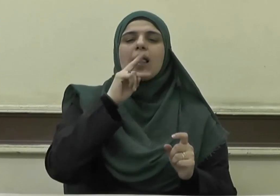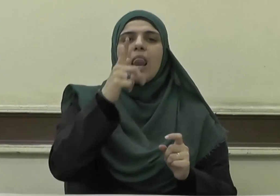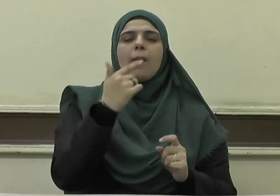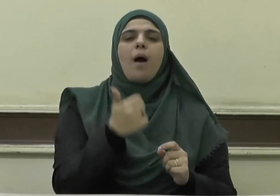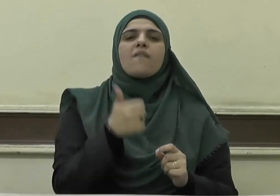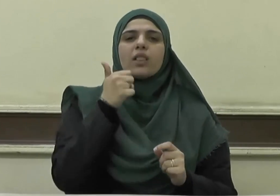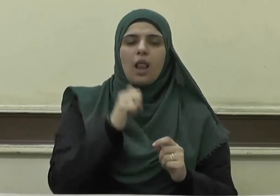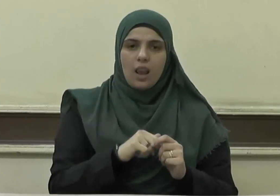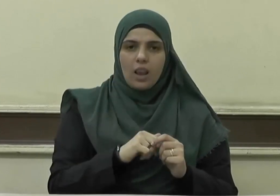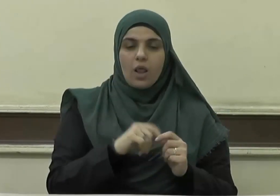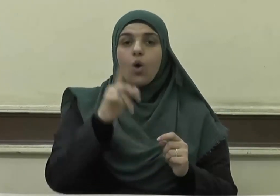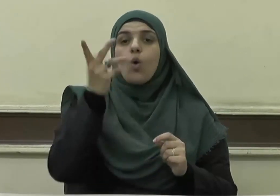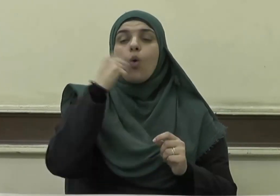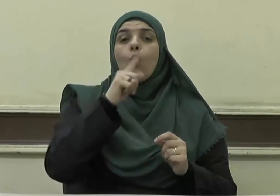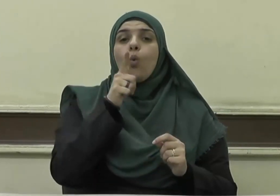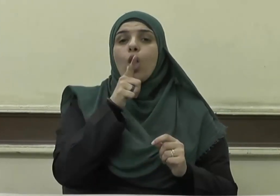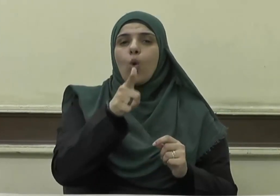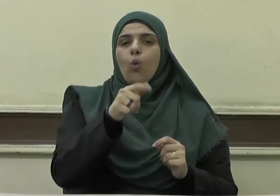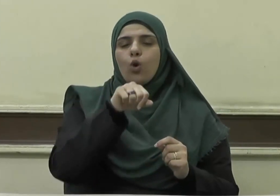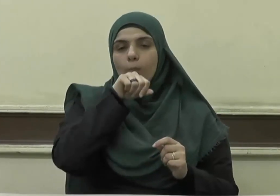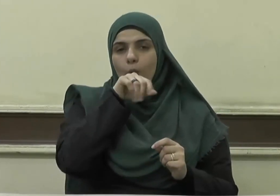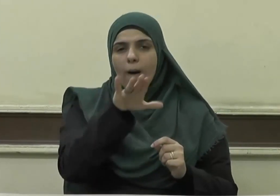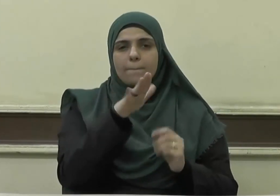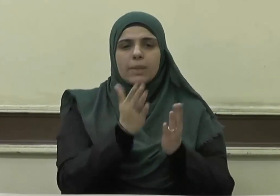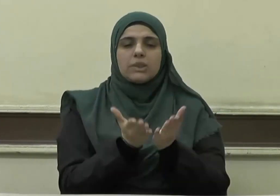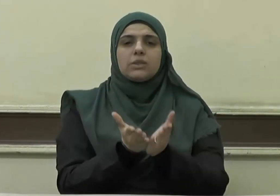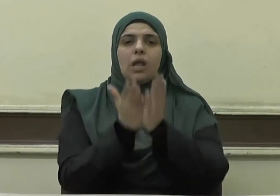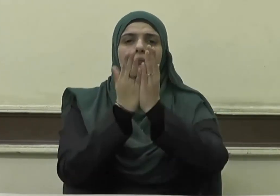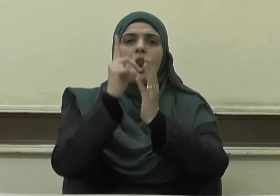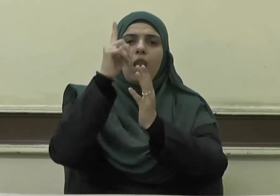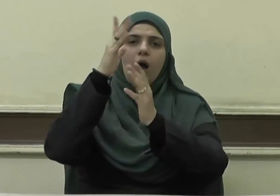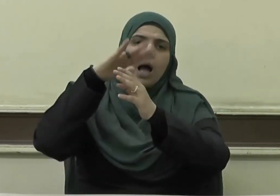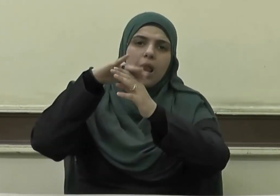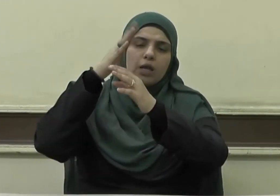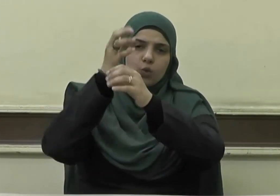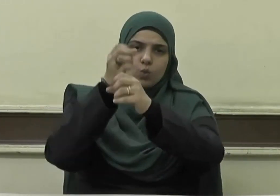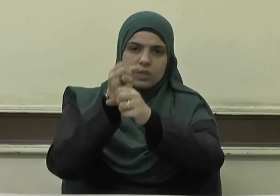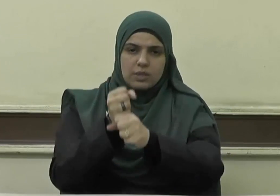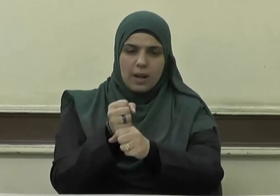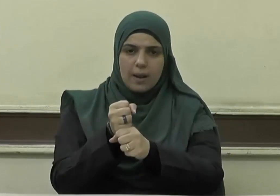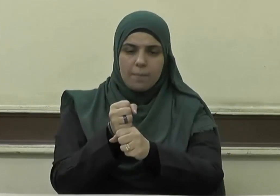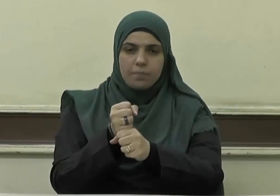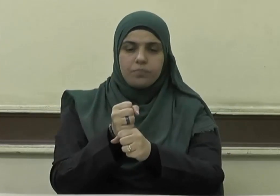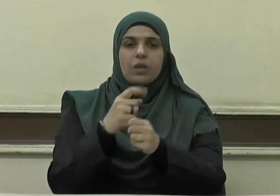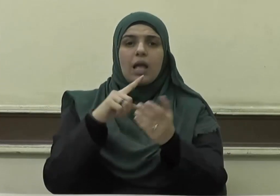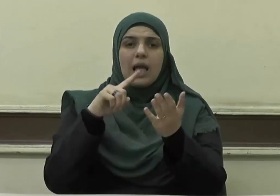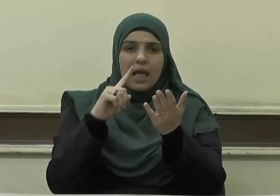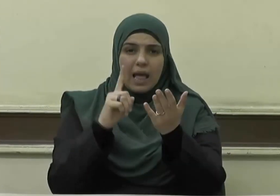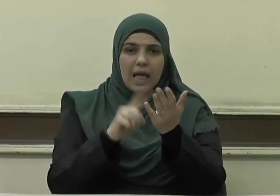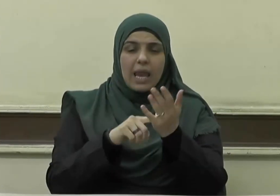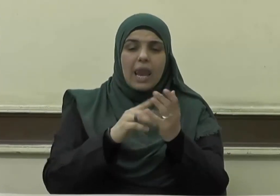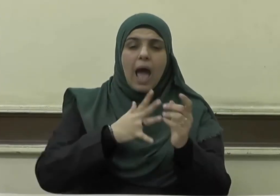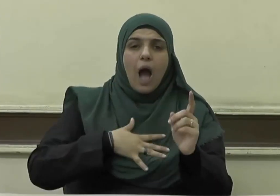ويقول صلى الله عليه وسلم إنا حبكم إلي